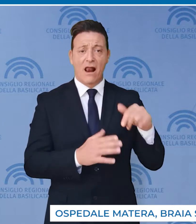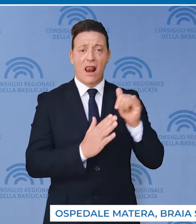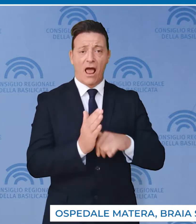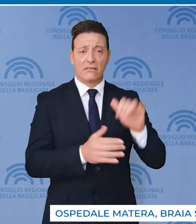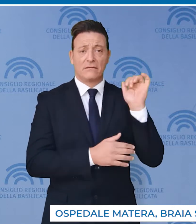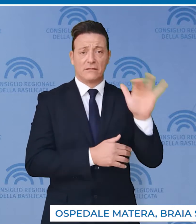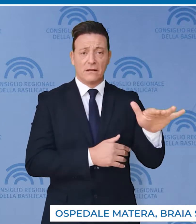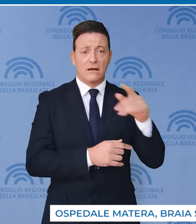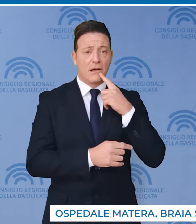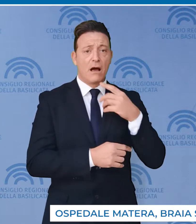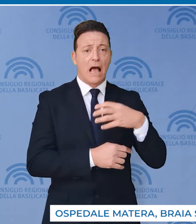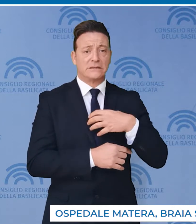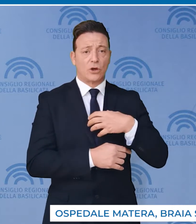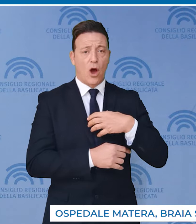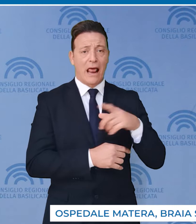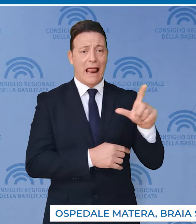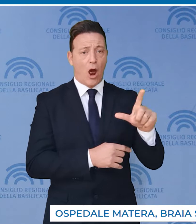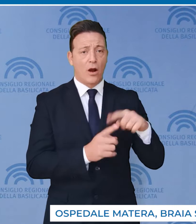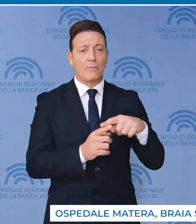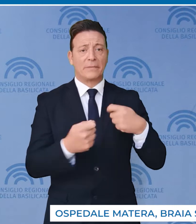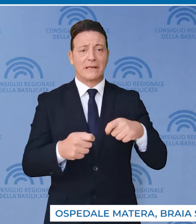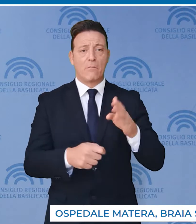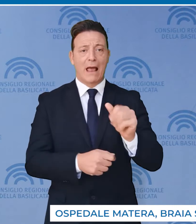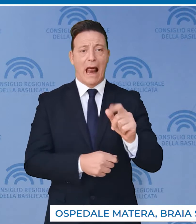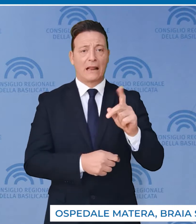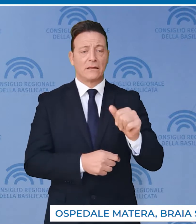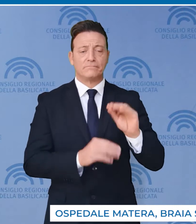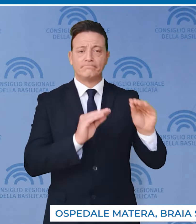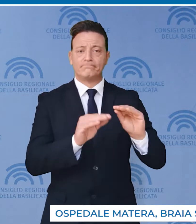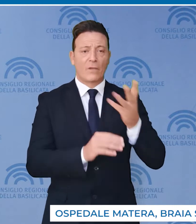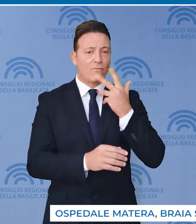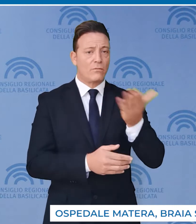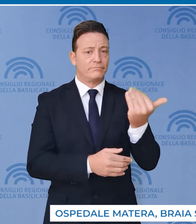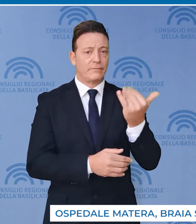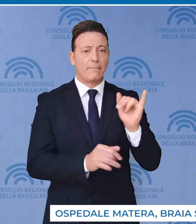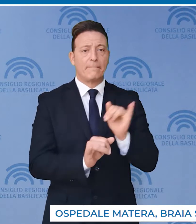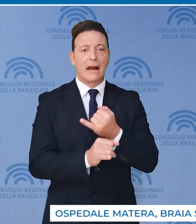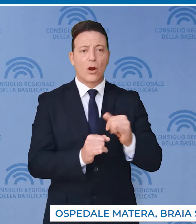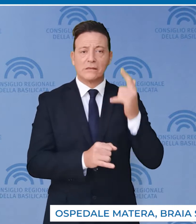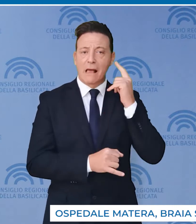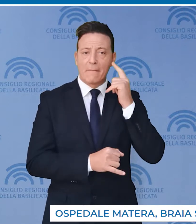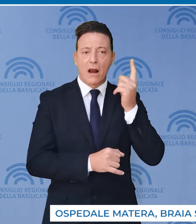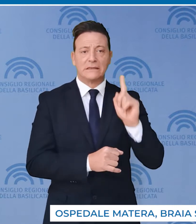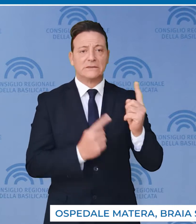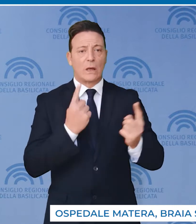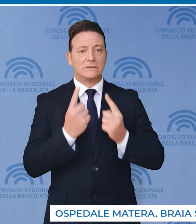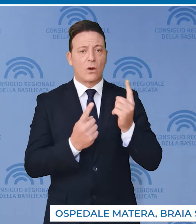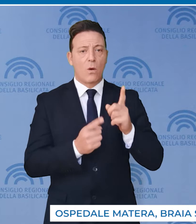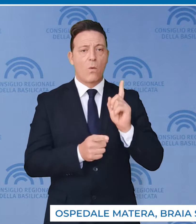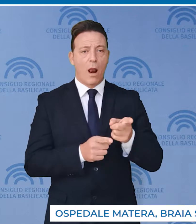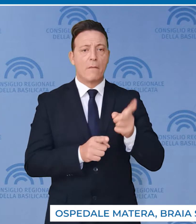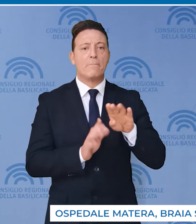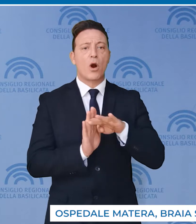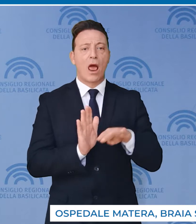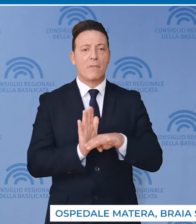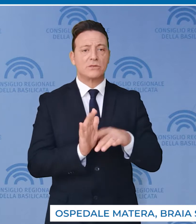Lo quali chiede di relazionare dettagliatamente per far comprendere lo stato dei fatti e la